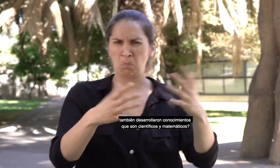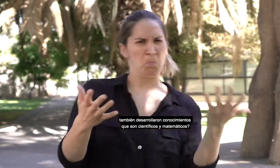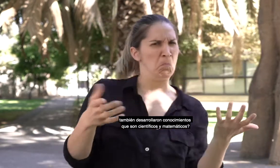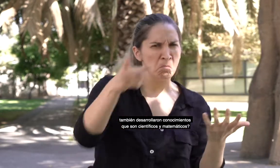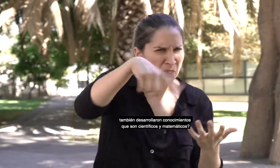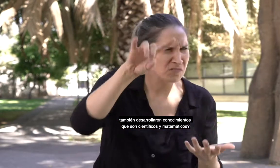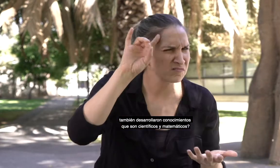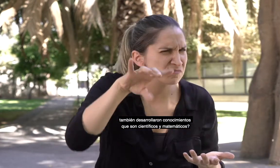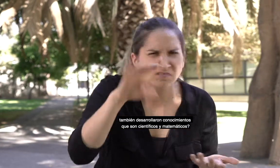matemáticos?